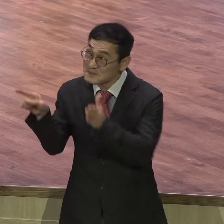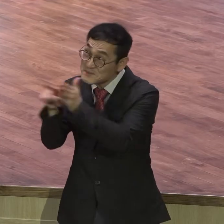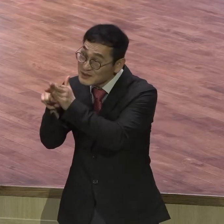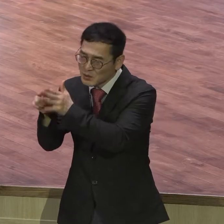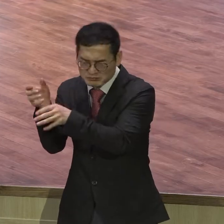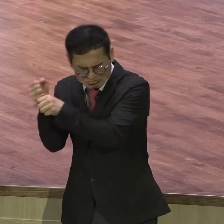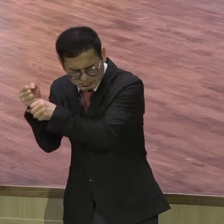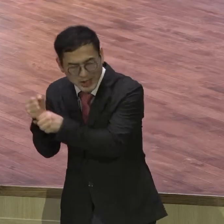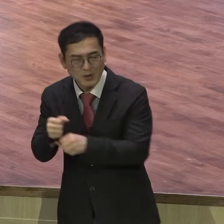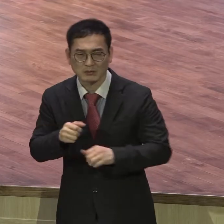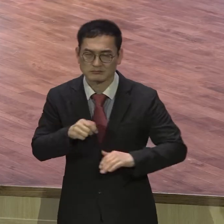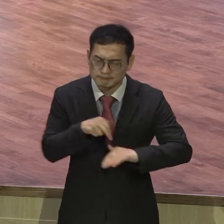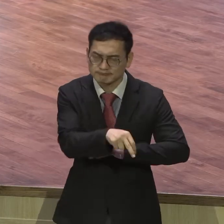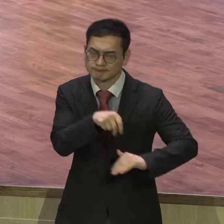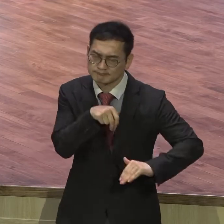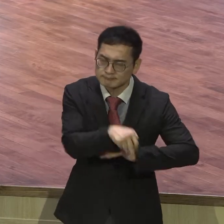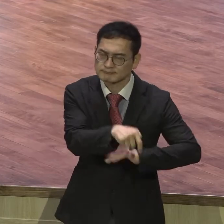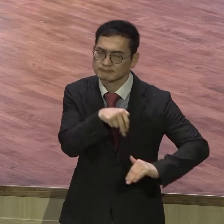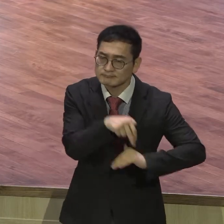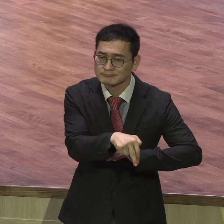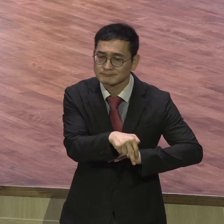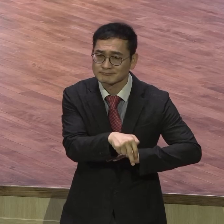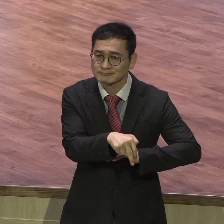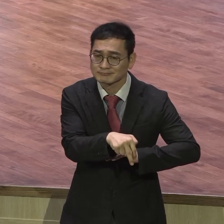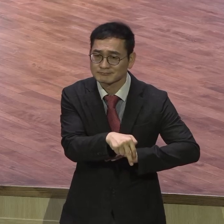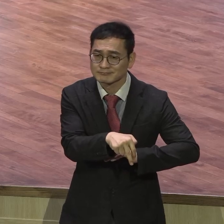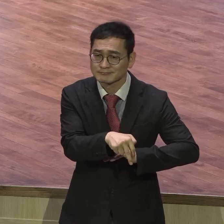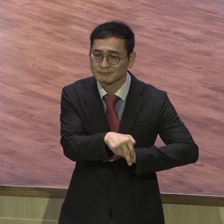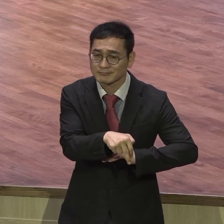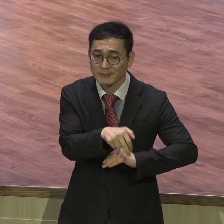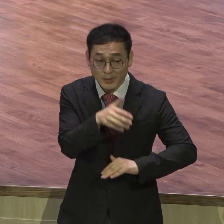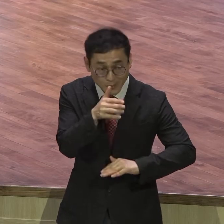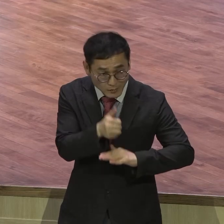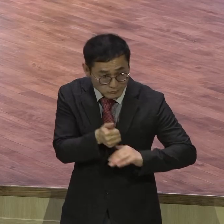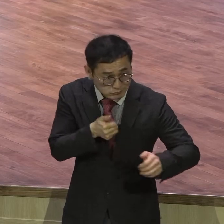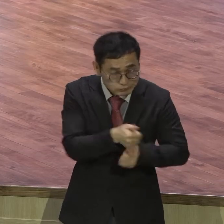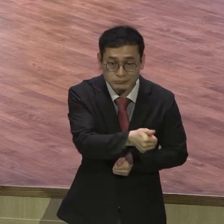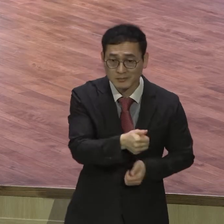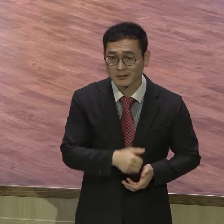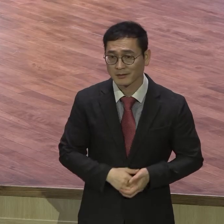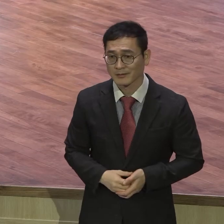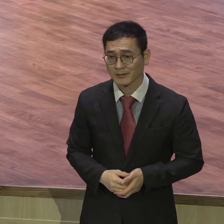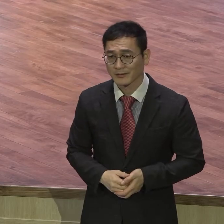실현할 때 거기서 놀라운 응답이 단 한 번도 하나님을 보도 낸 적이 없어요.